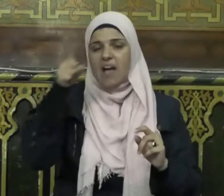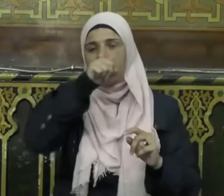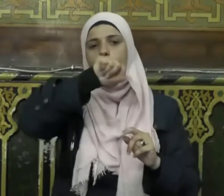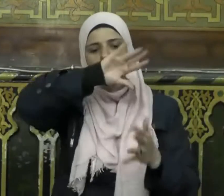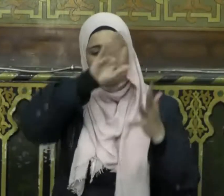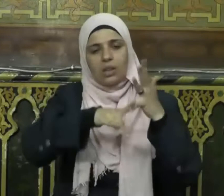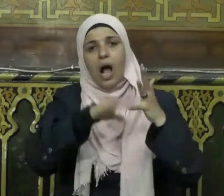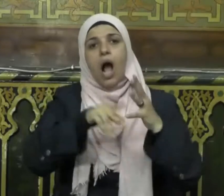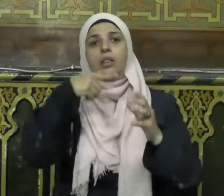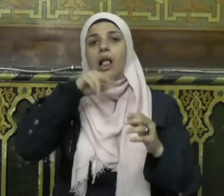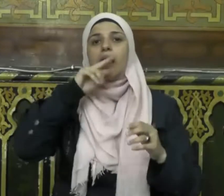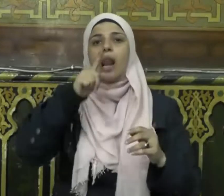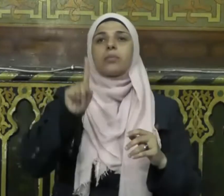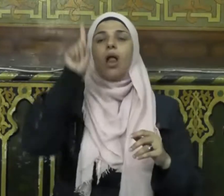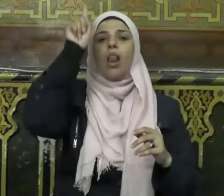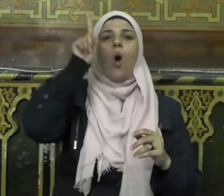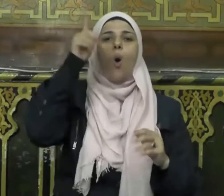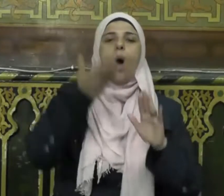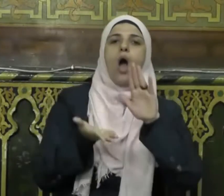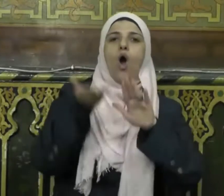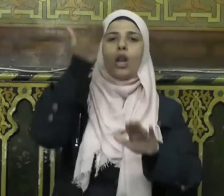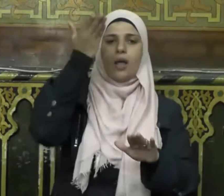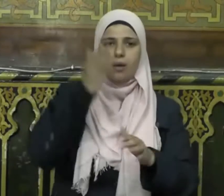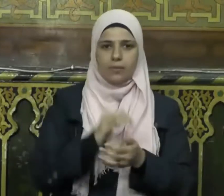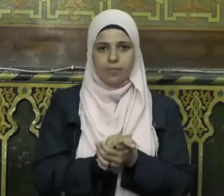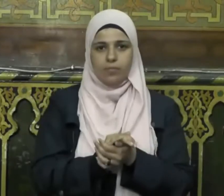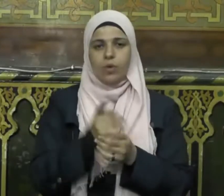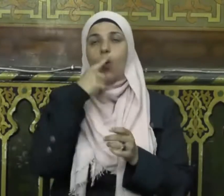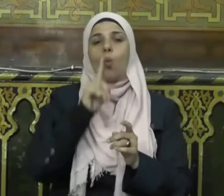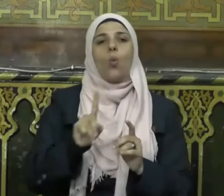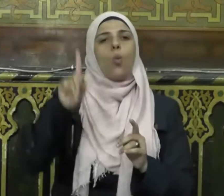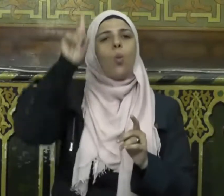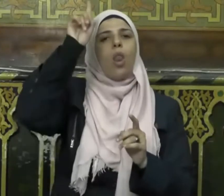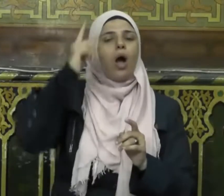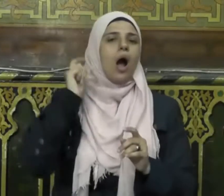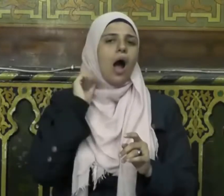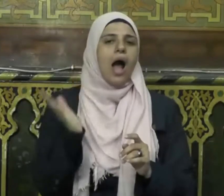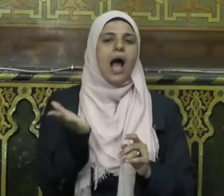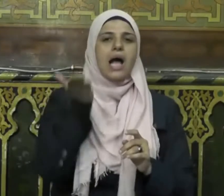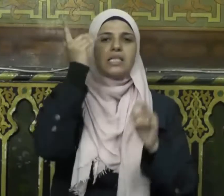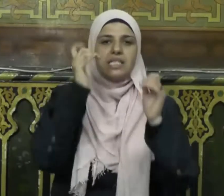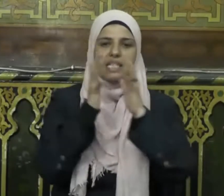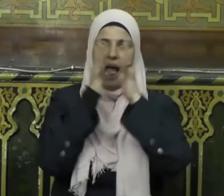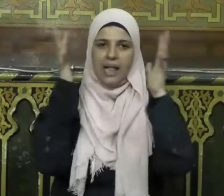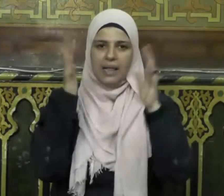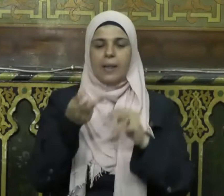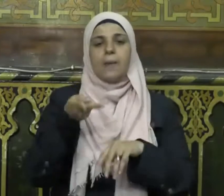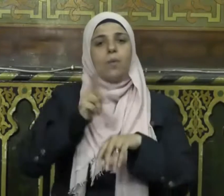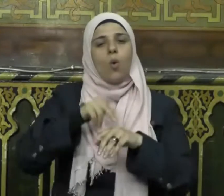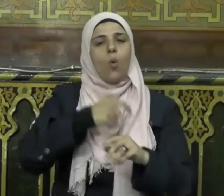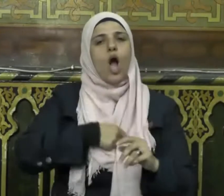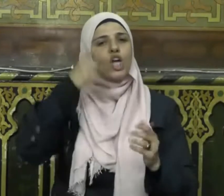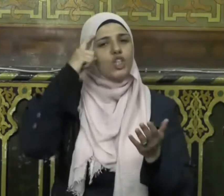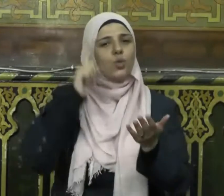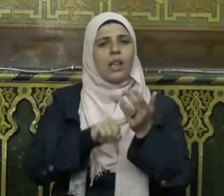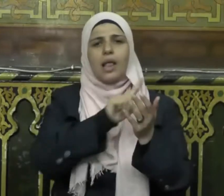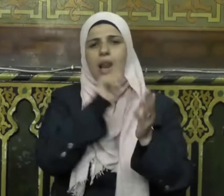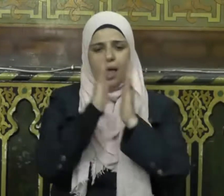السفلاء وكلمة الله هي العليا والله عزيز حكيم وأشهد أن لا إله إلا